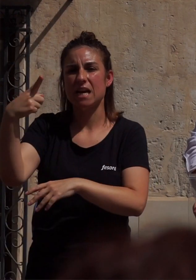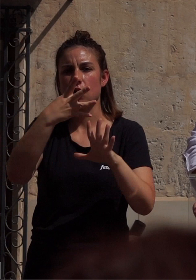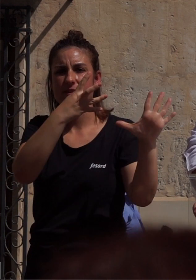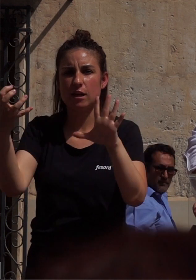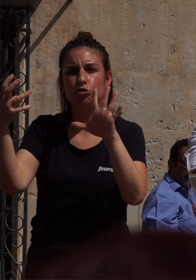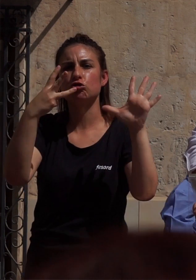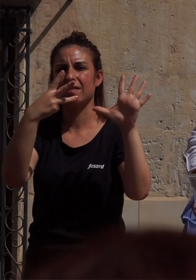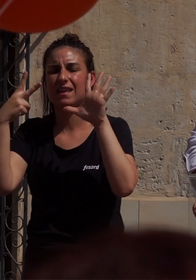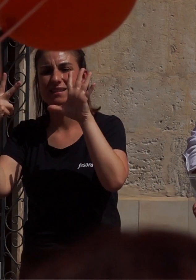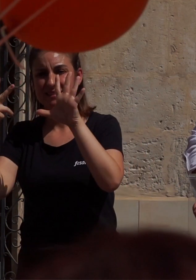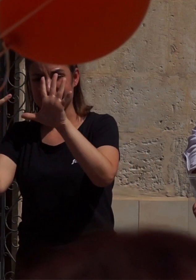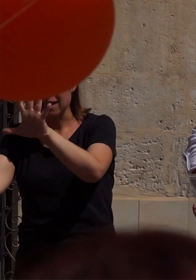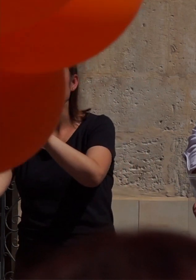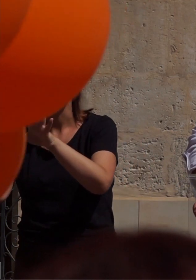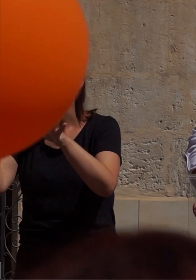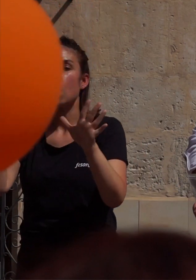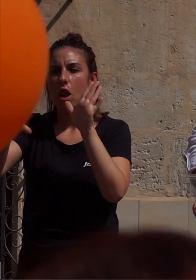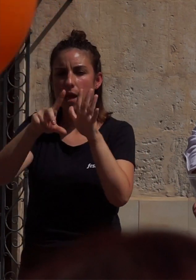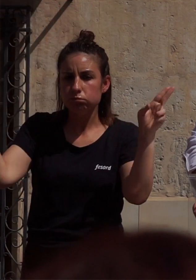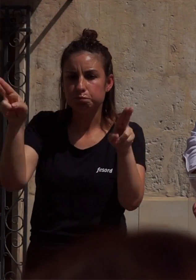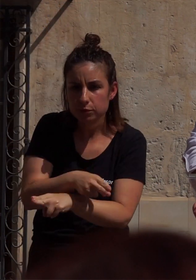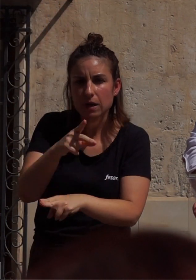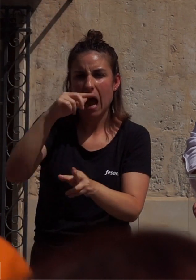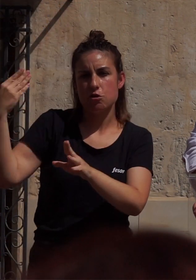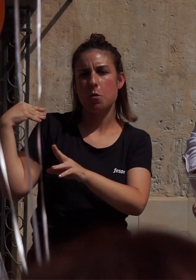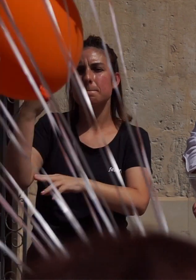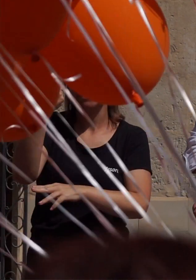y derogada en 1989.